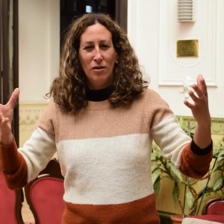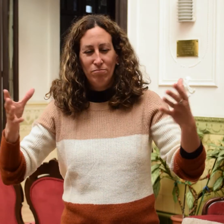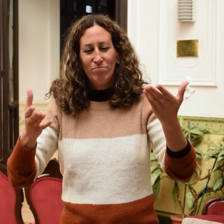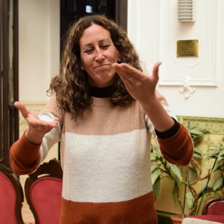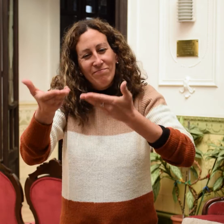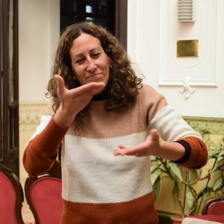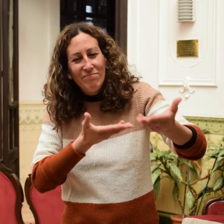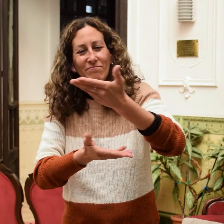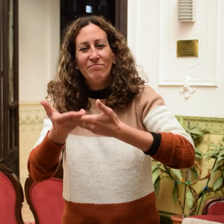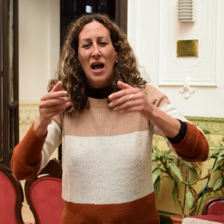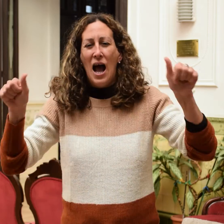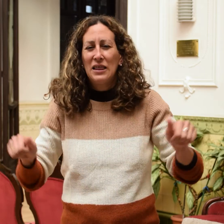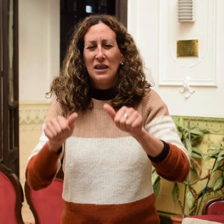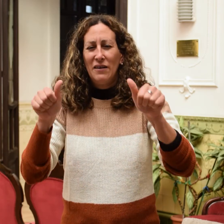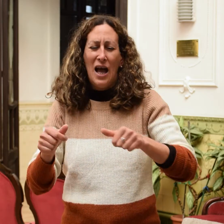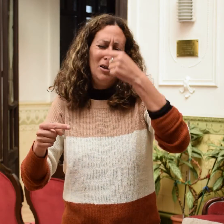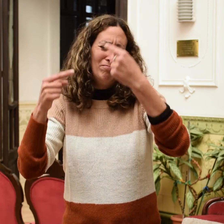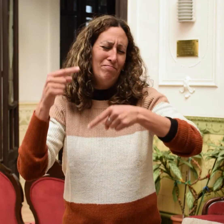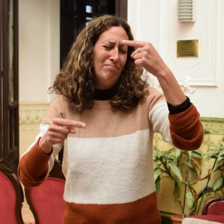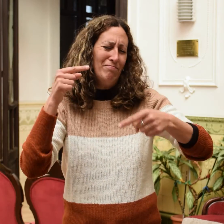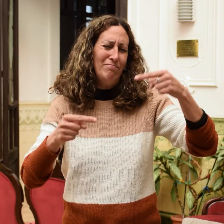invitamos a participar y compartir muchas actividades.